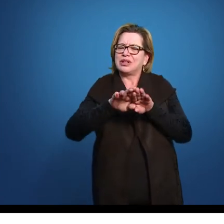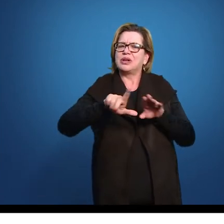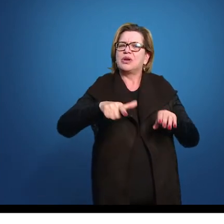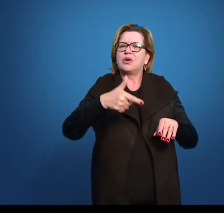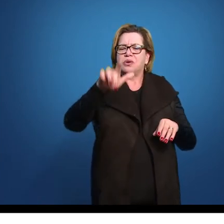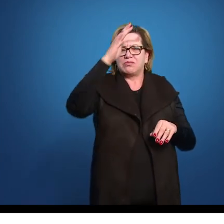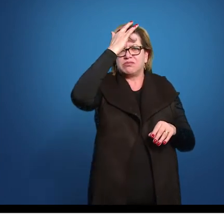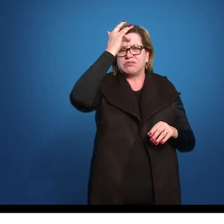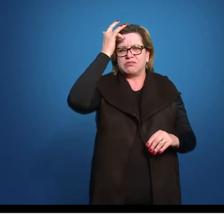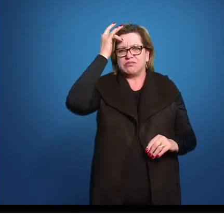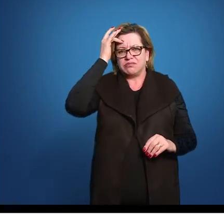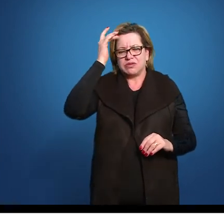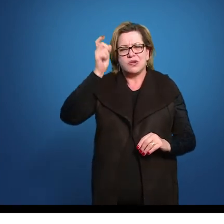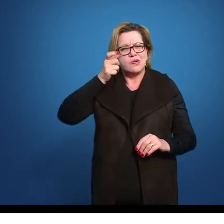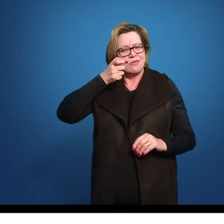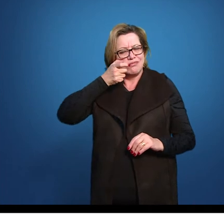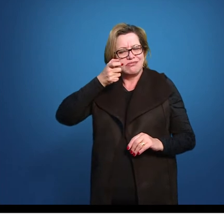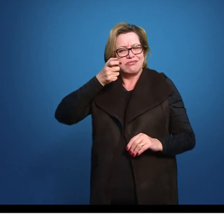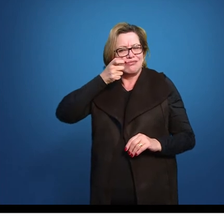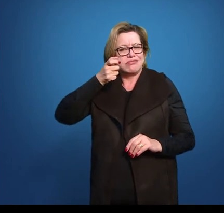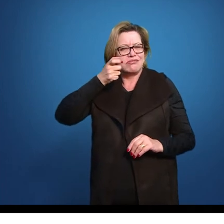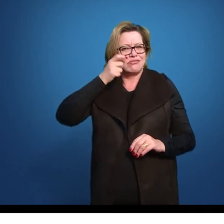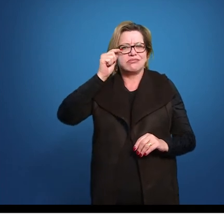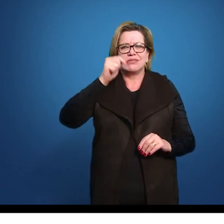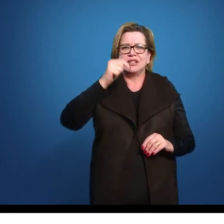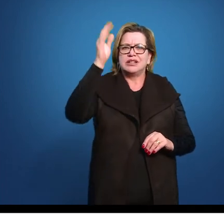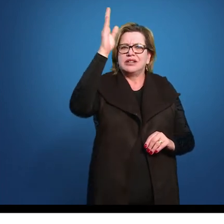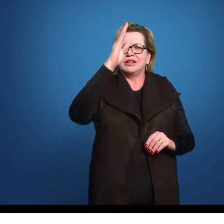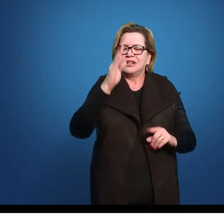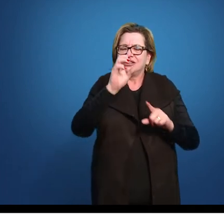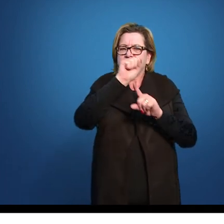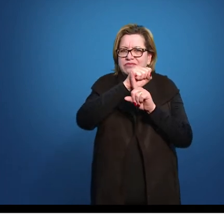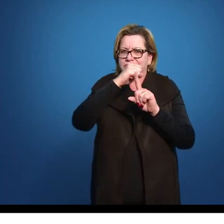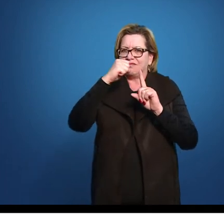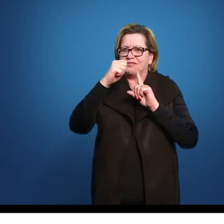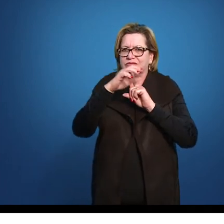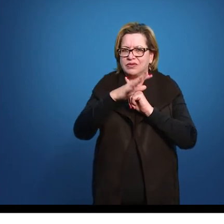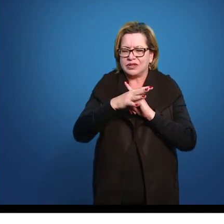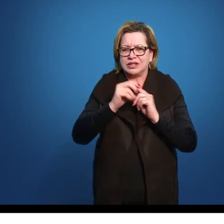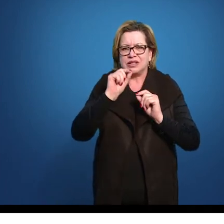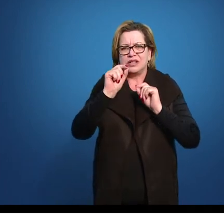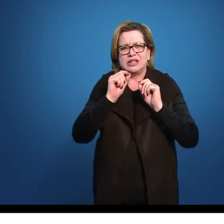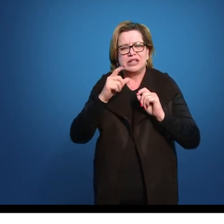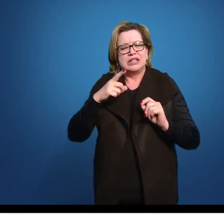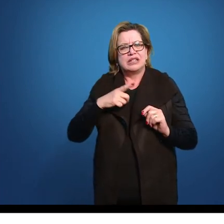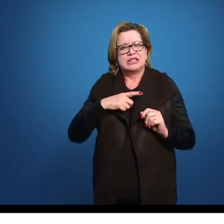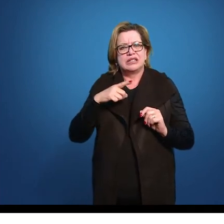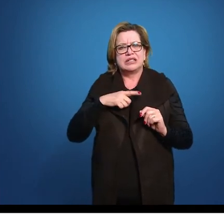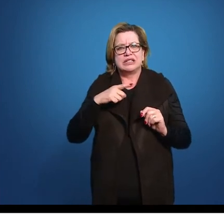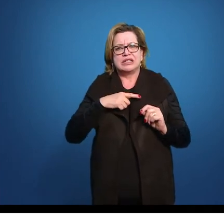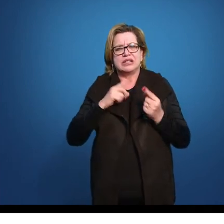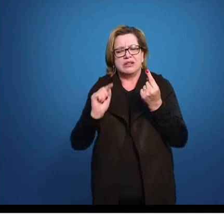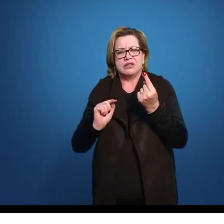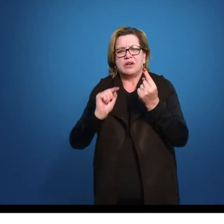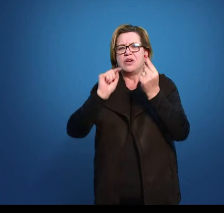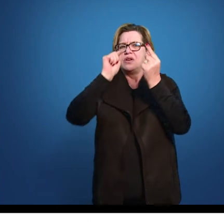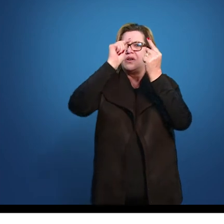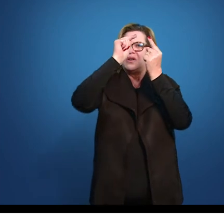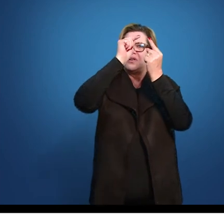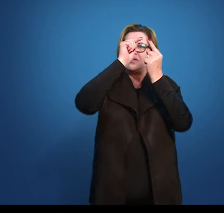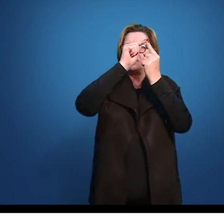atenta Que tem um olhar Bastante atento A essas questões sociais Por mais que tenha Um objetivo